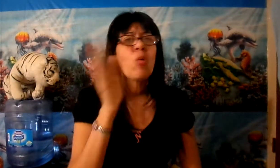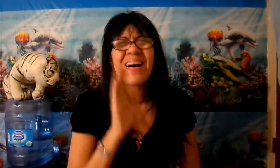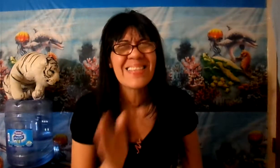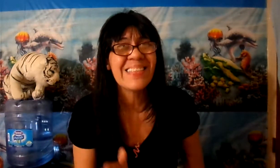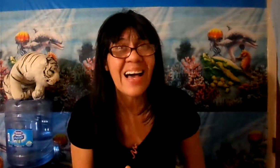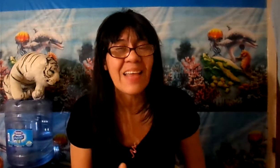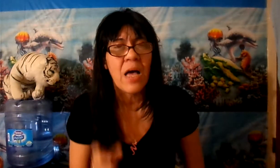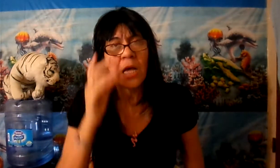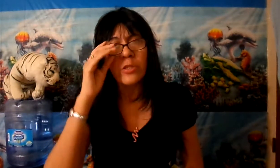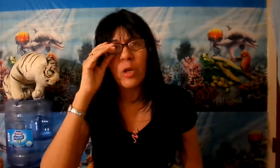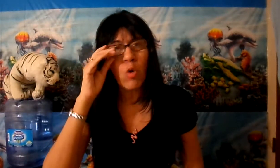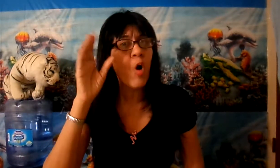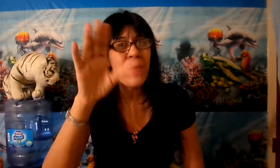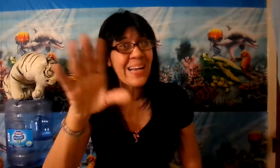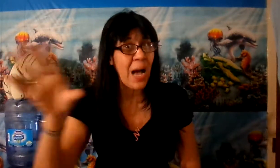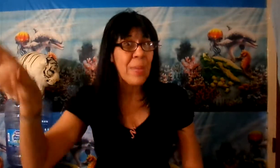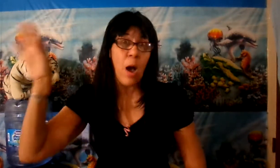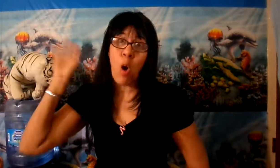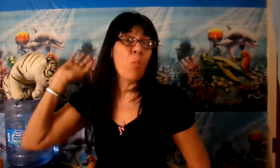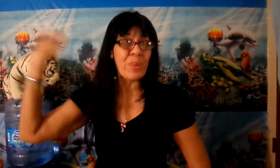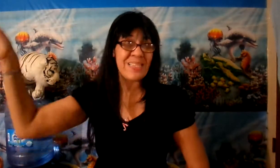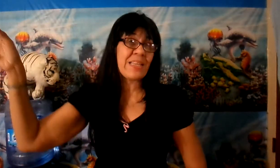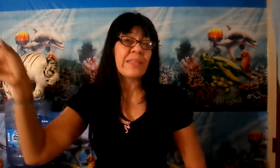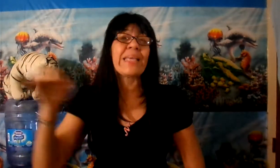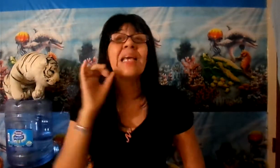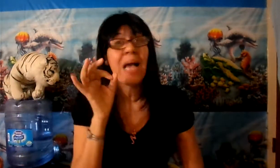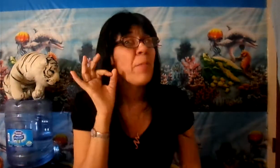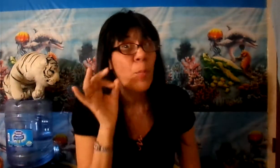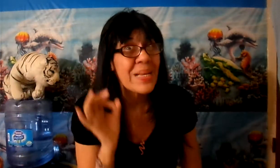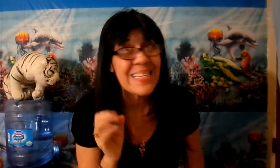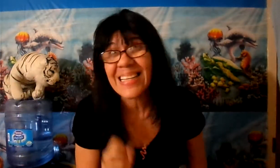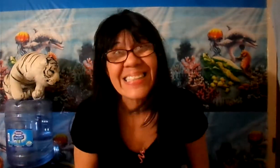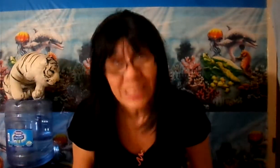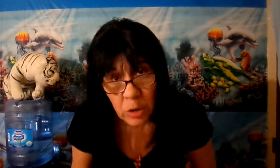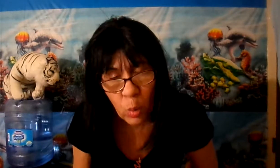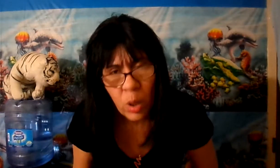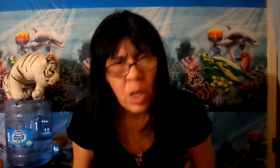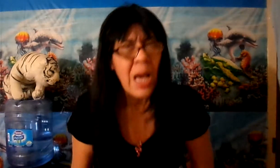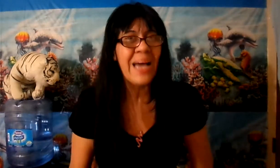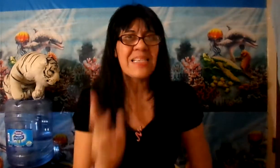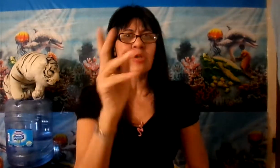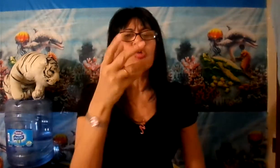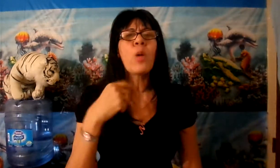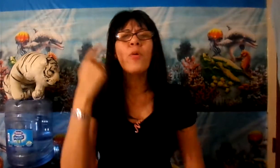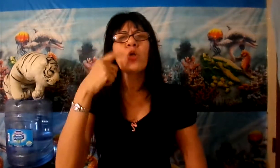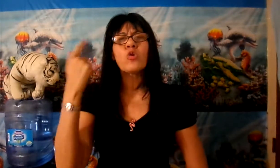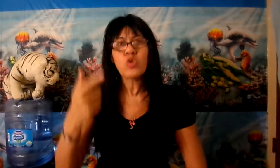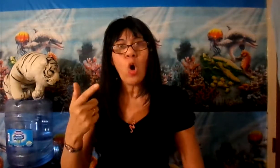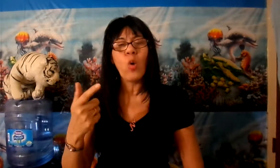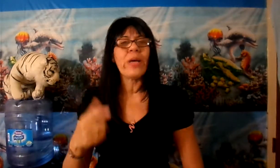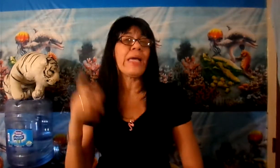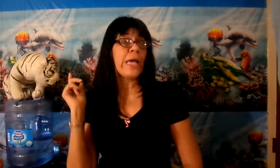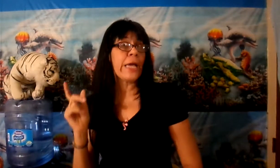vas a hacer nada. Ningún hombre cambia a un presidente. Quien cambia a un presidente es Dios. Ahora, si tú te pones los ojos en,